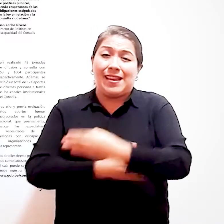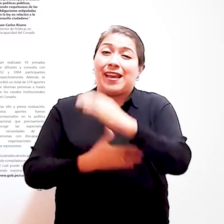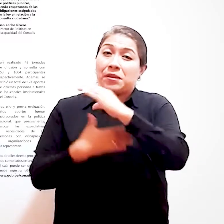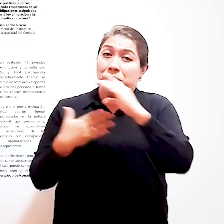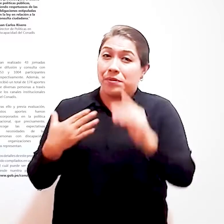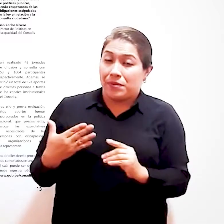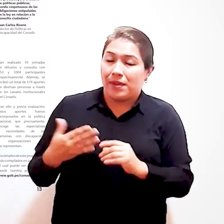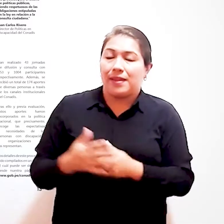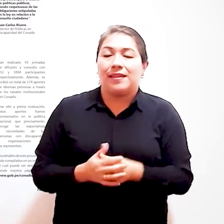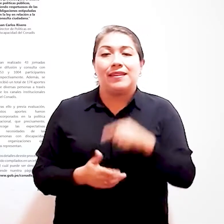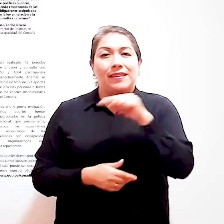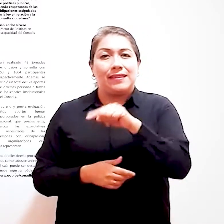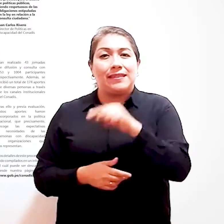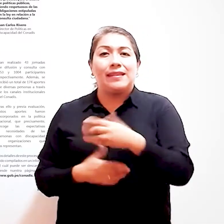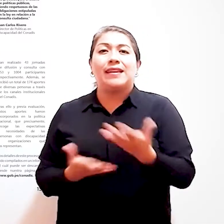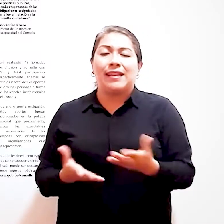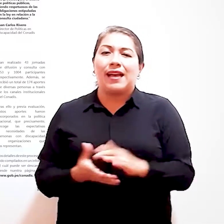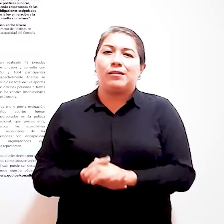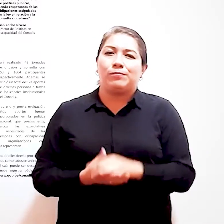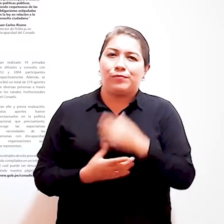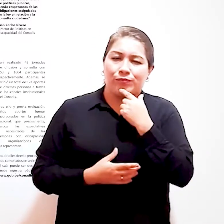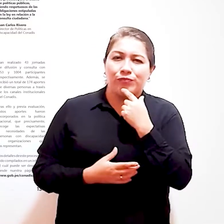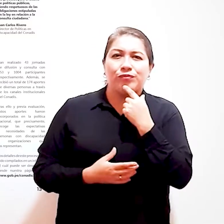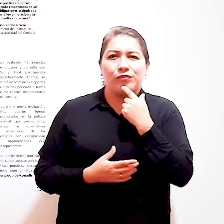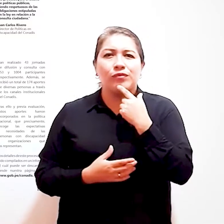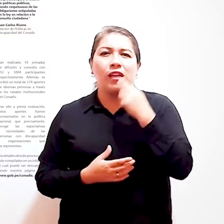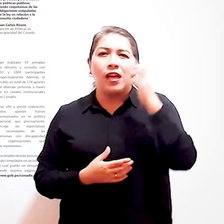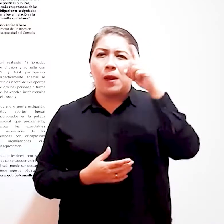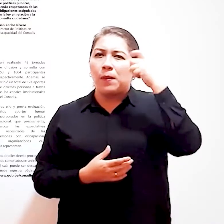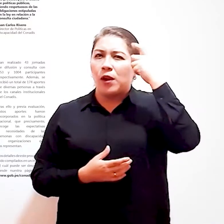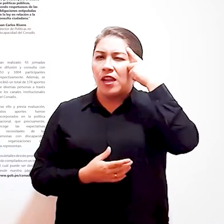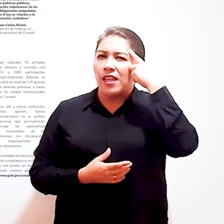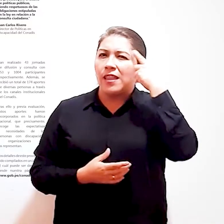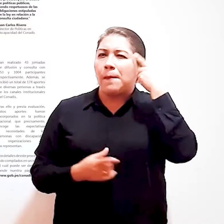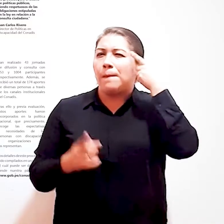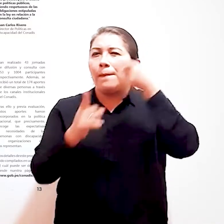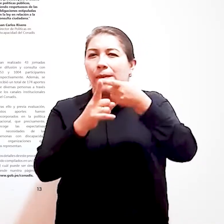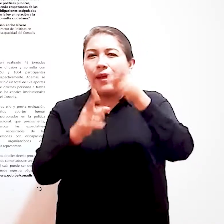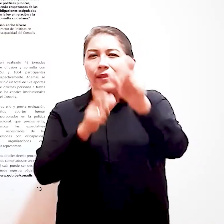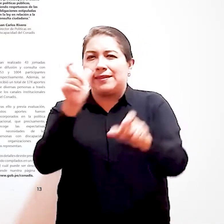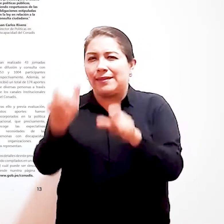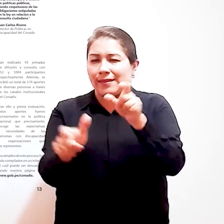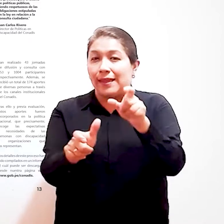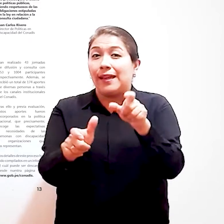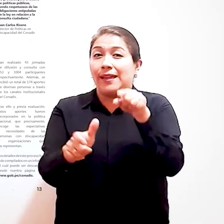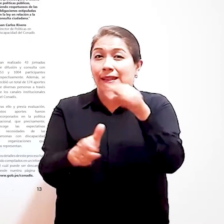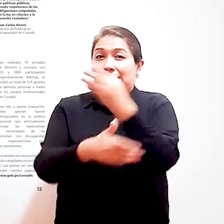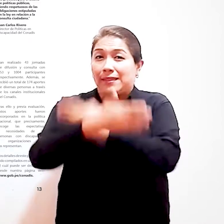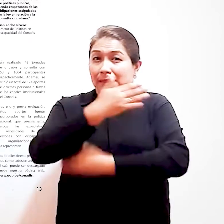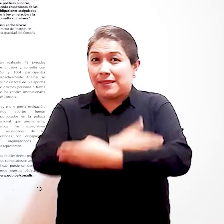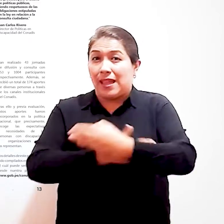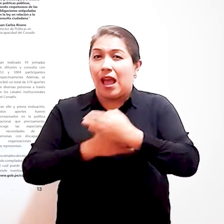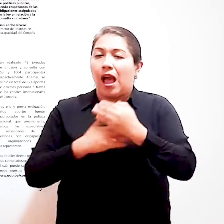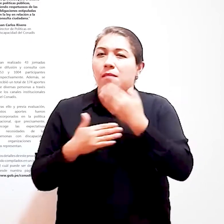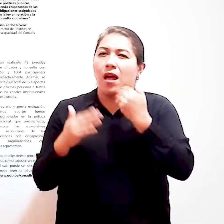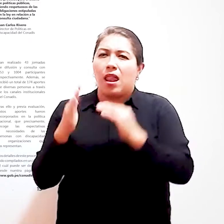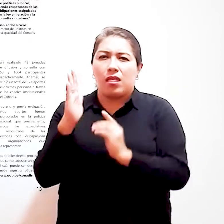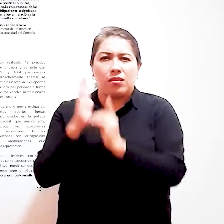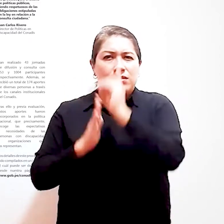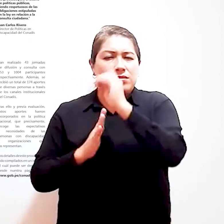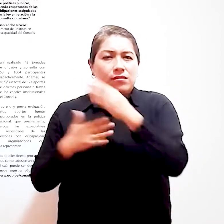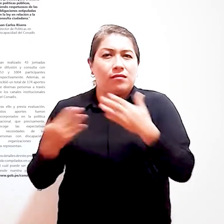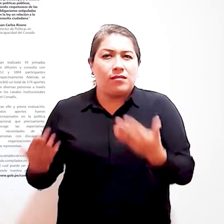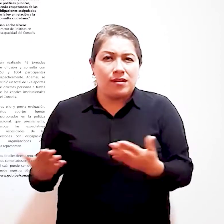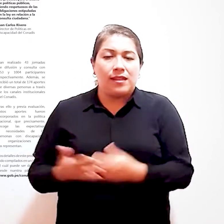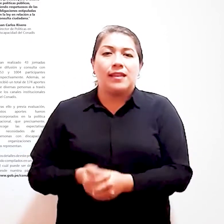Discapacidad con ADIS sometió a consulta ciudadana la entonces Política Nacional en Discapacidad para el Desarrollo ahora